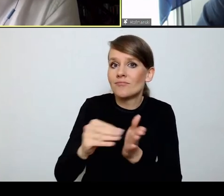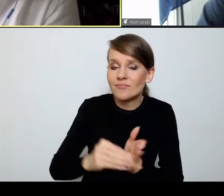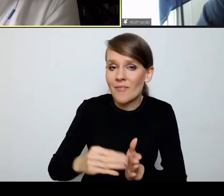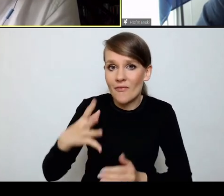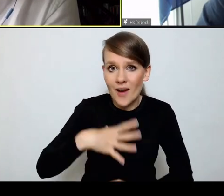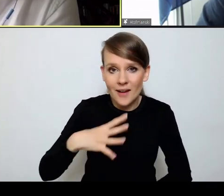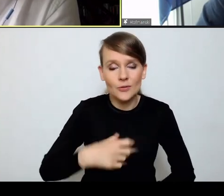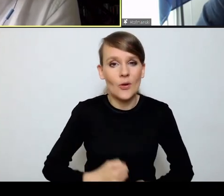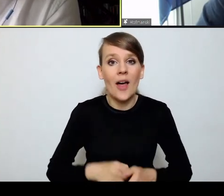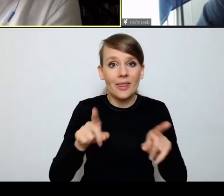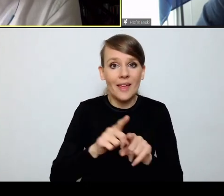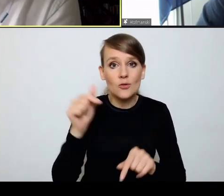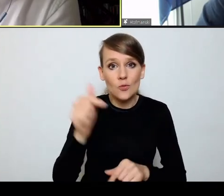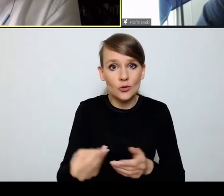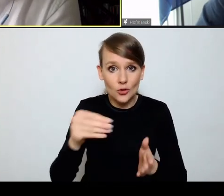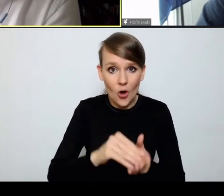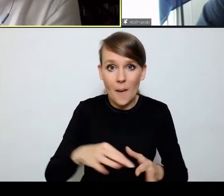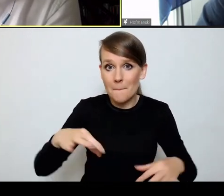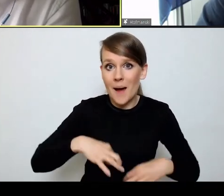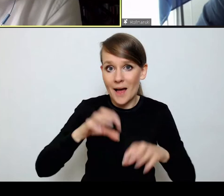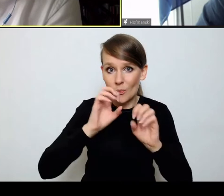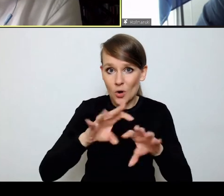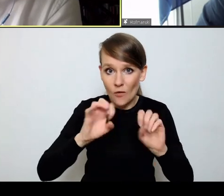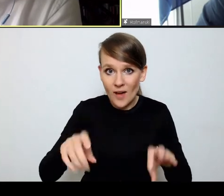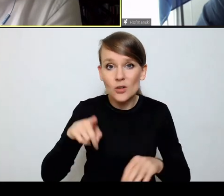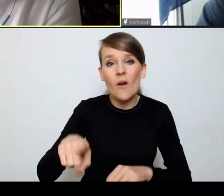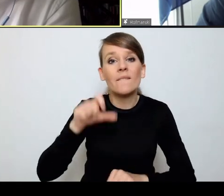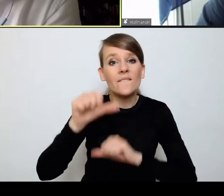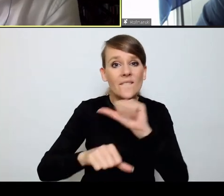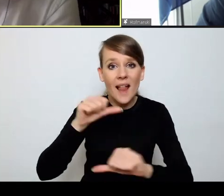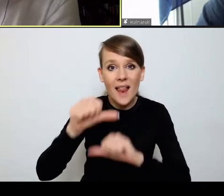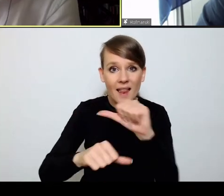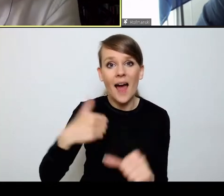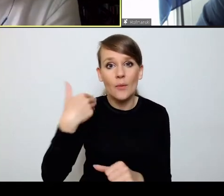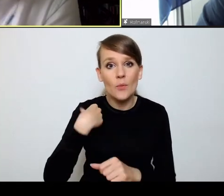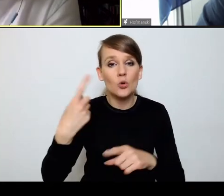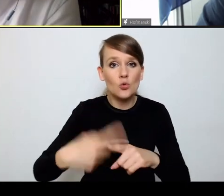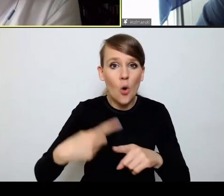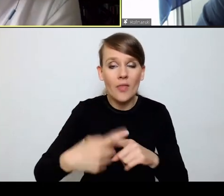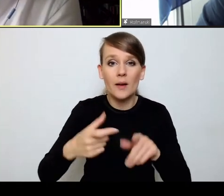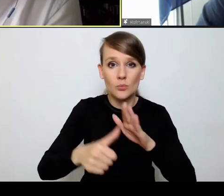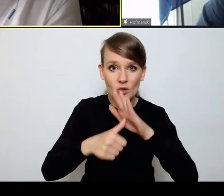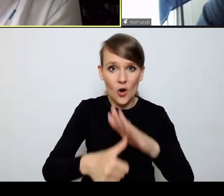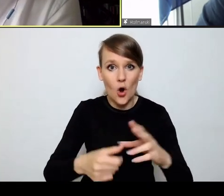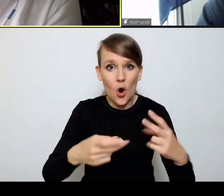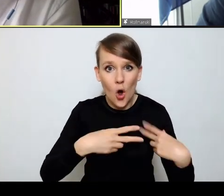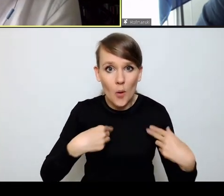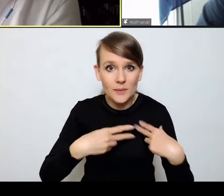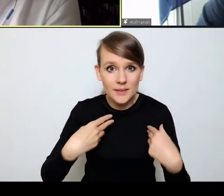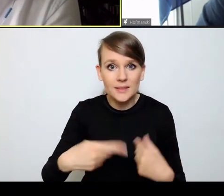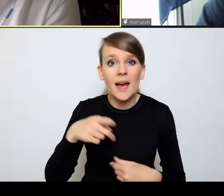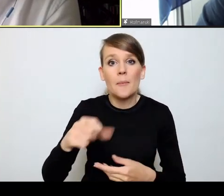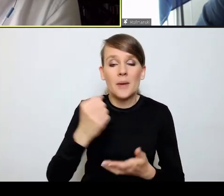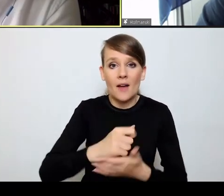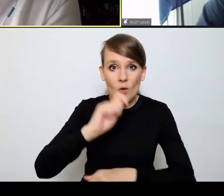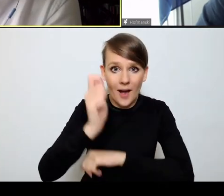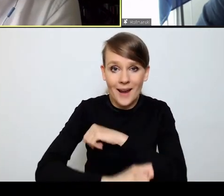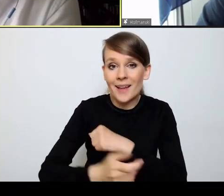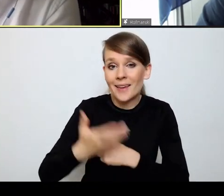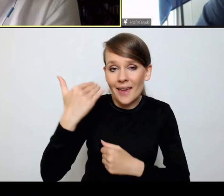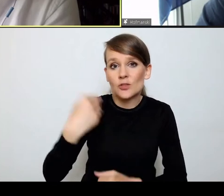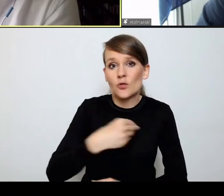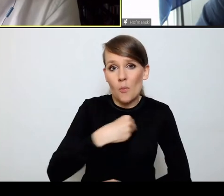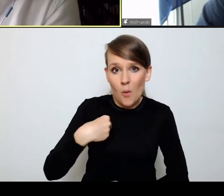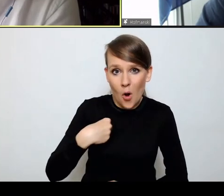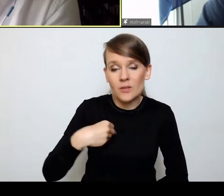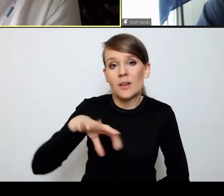dodać, że Pan Profesor był przez wiele lat członkiem przewodniczącym Komisji Kodyfikacyjnej Prawa Karnego. Kiedyś w Polsce istniało